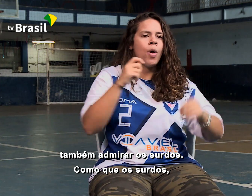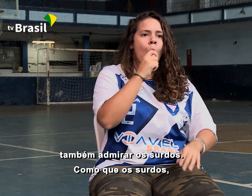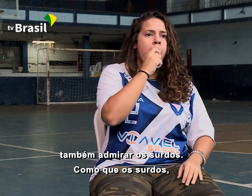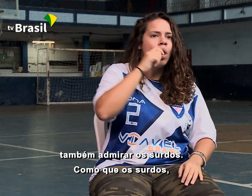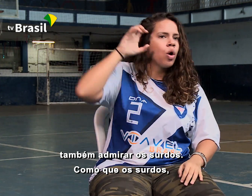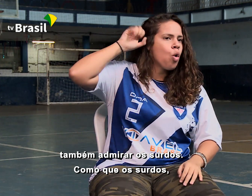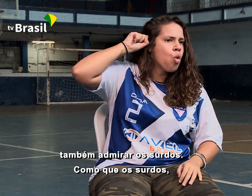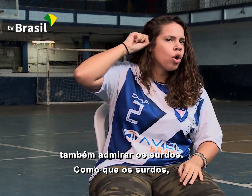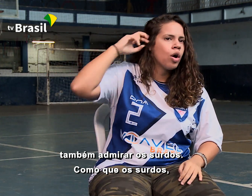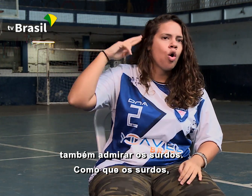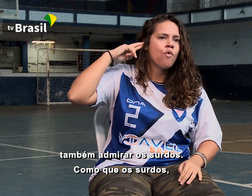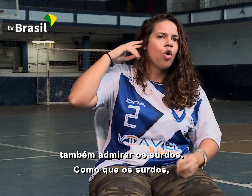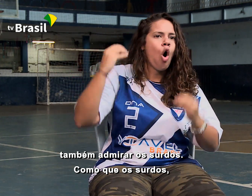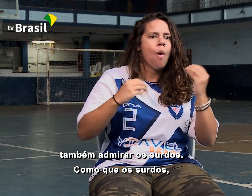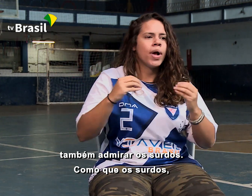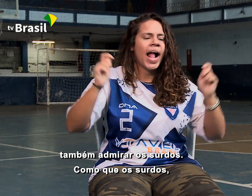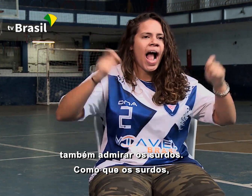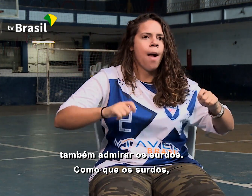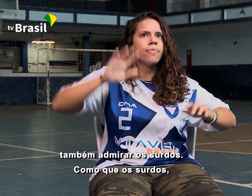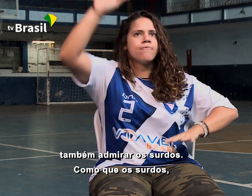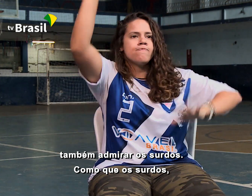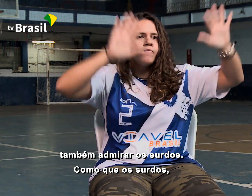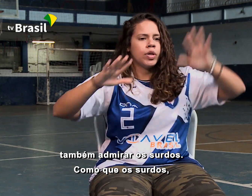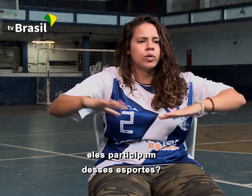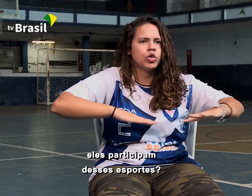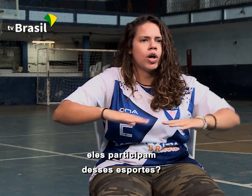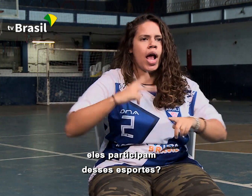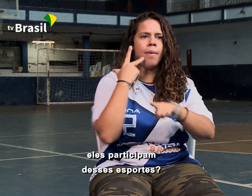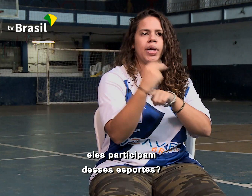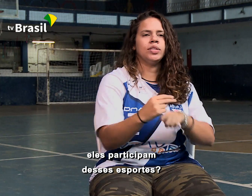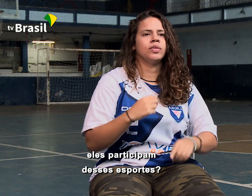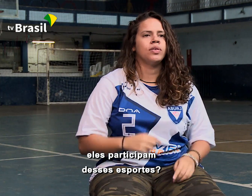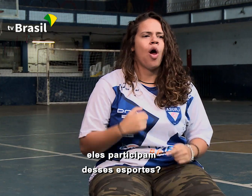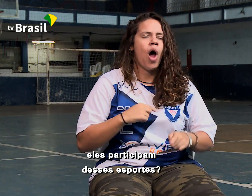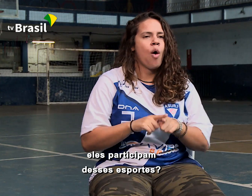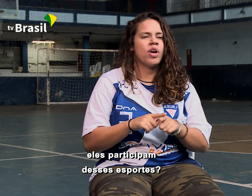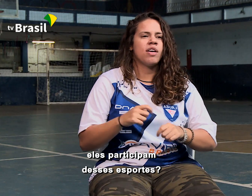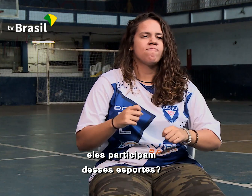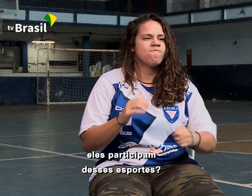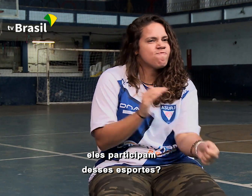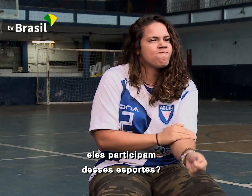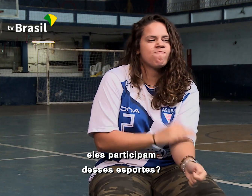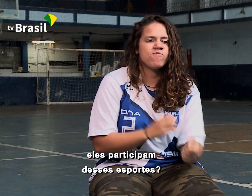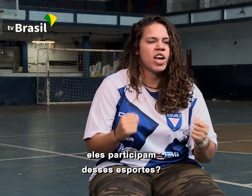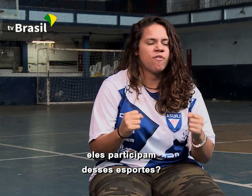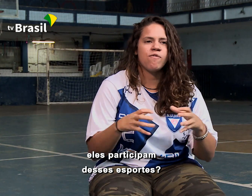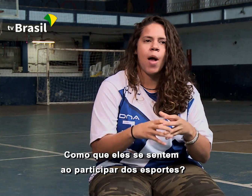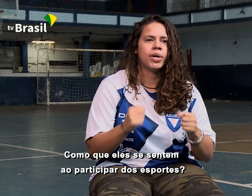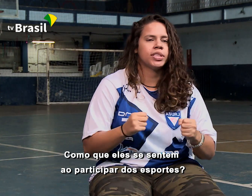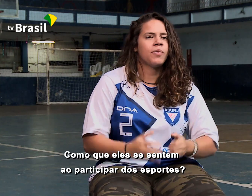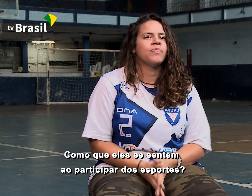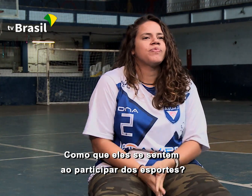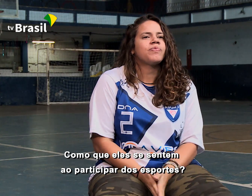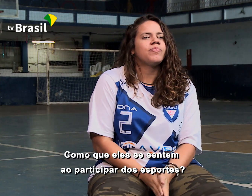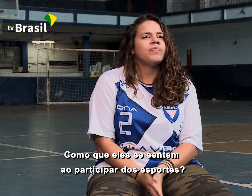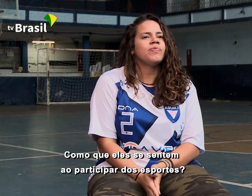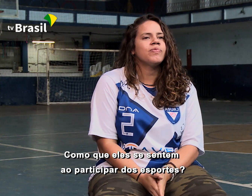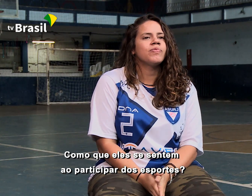admirar os surdos. Como que os surdos participam desses esportes? Como que eles se sentem